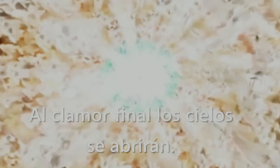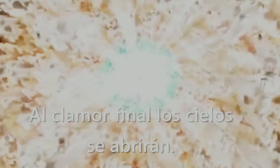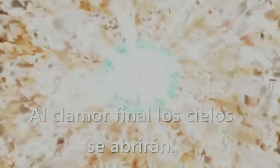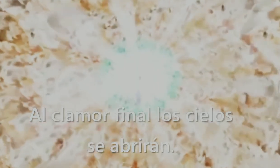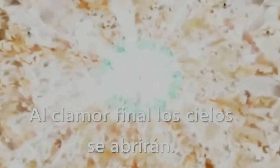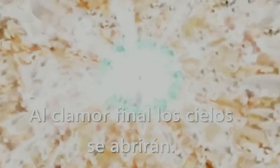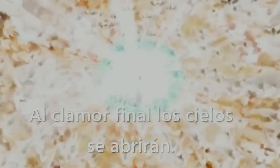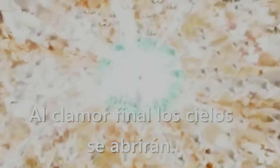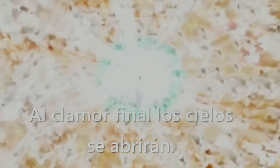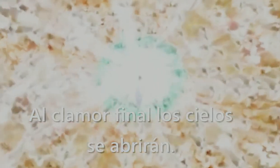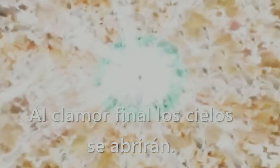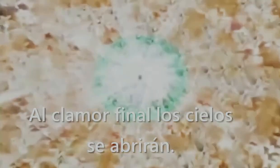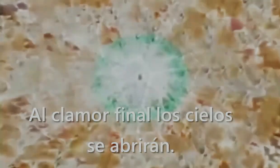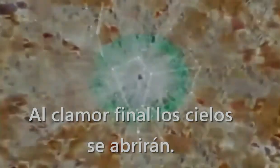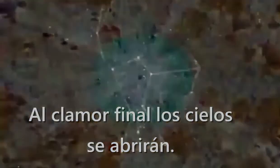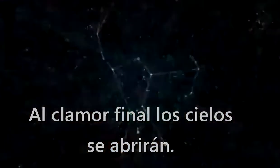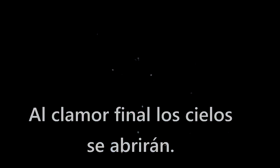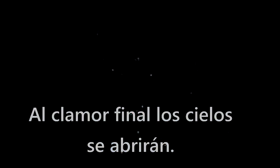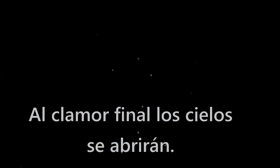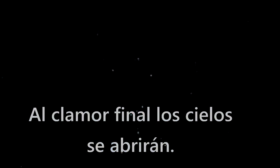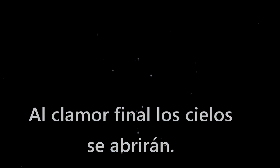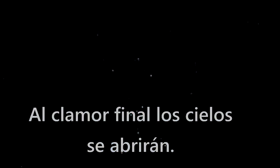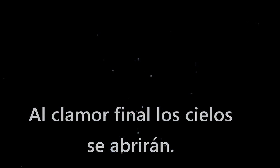Al clamor final